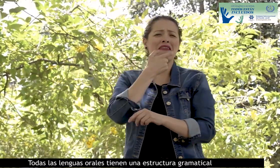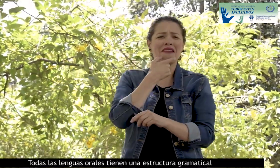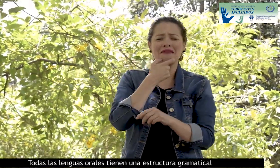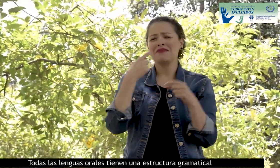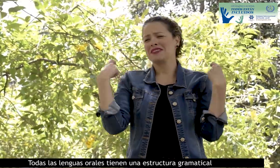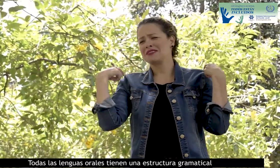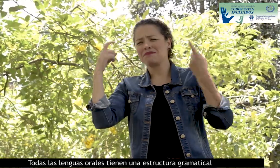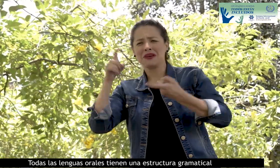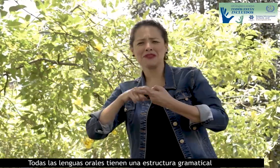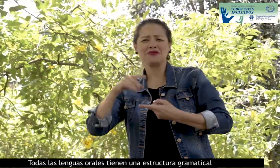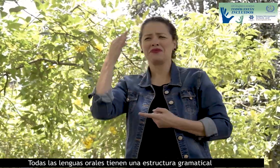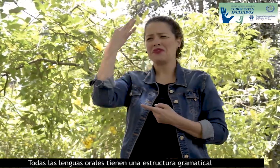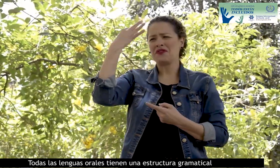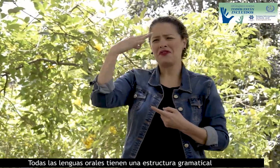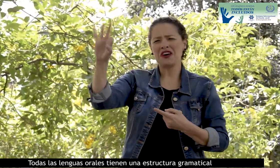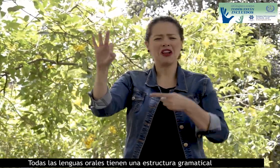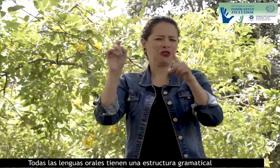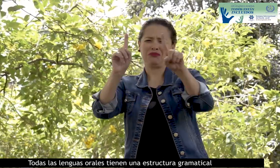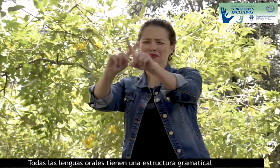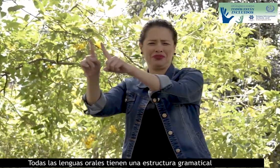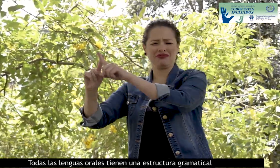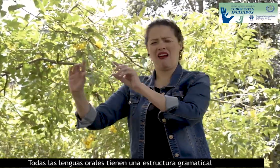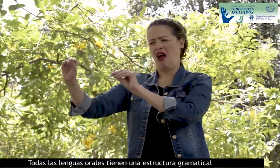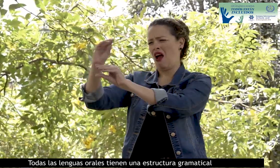Todas las lenguas orales tienen una estructura gramatical